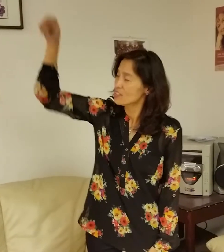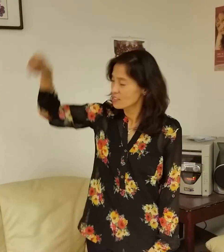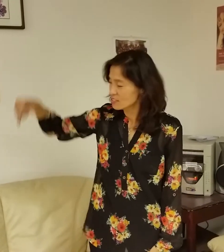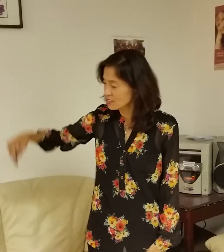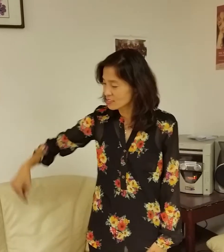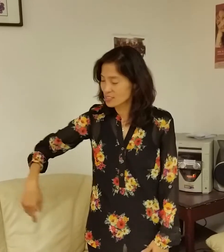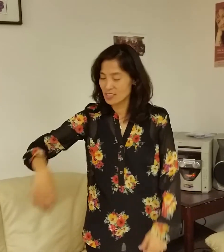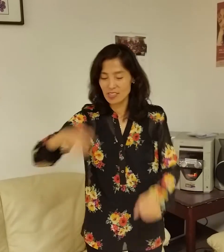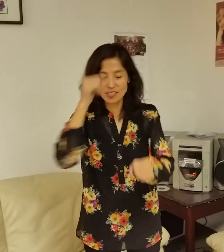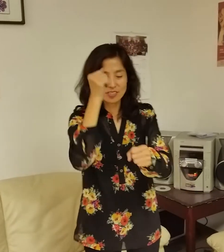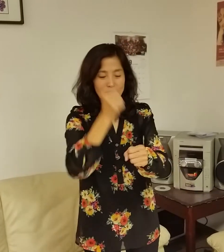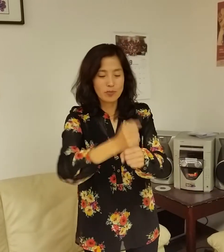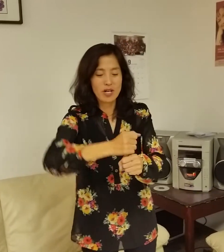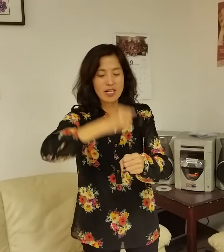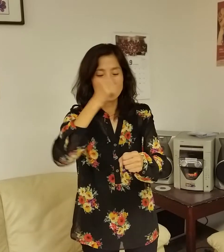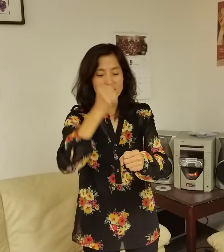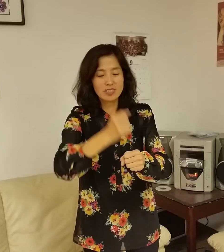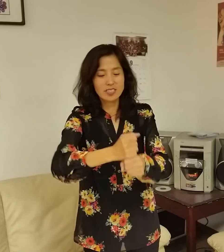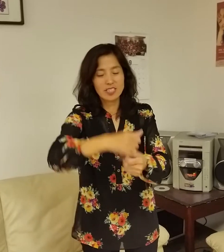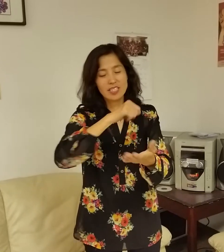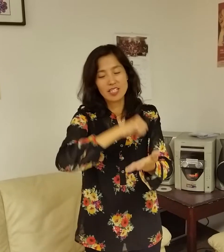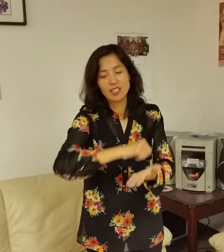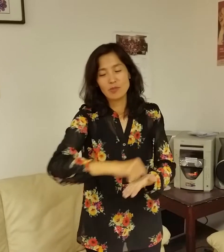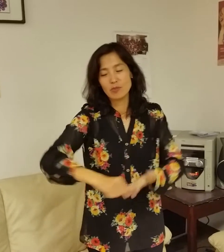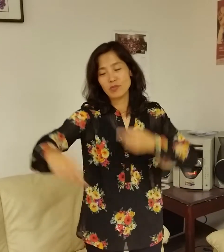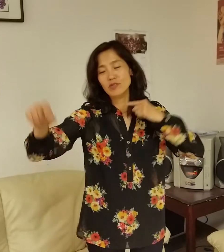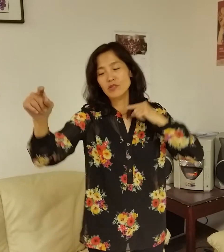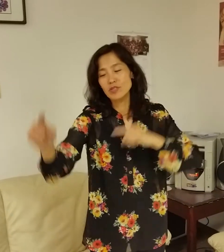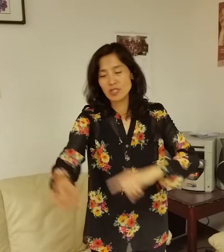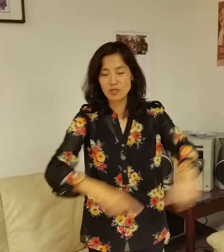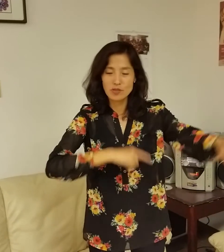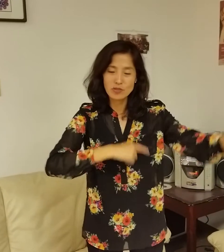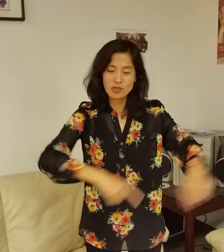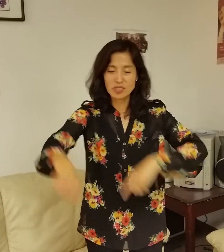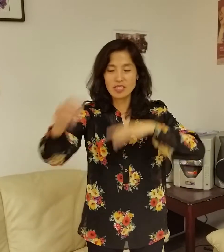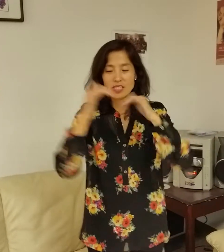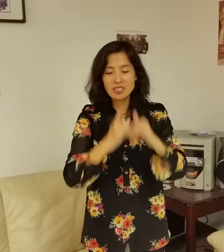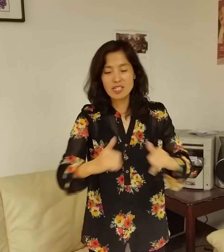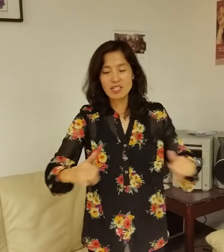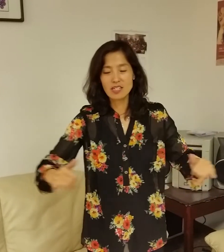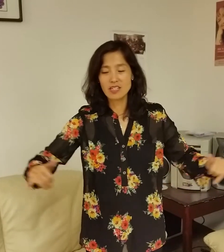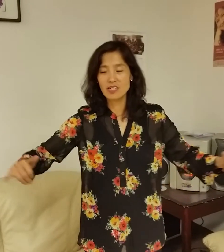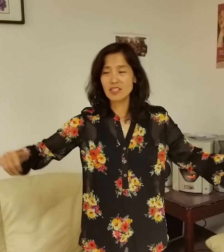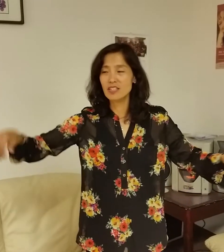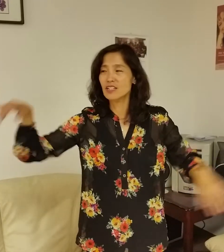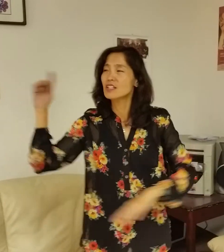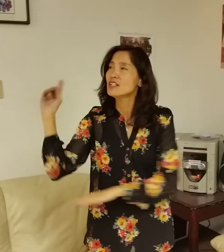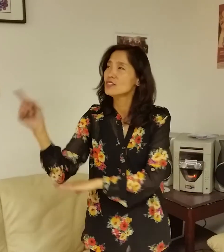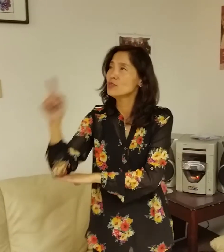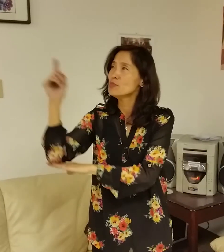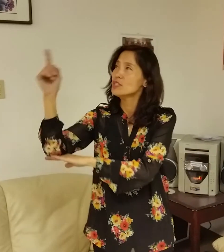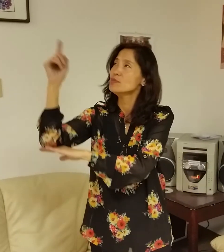천지를 반드시 만물에 동치자 높이